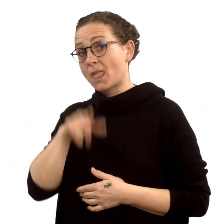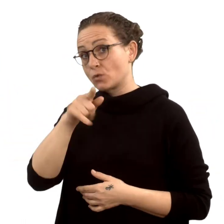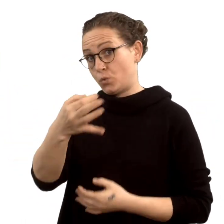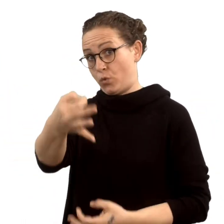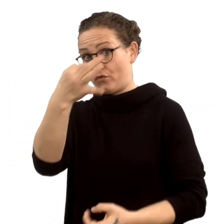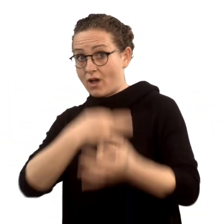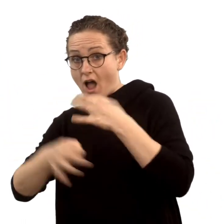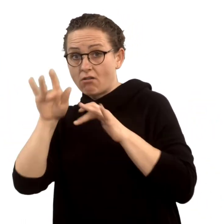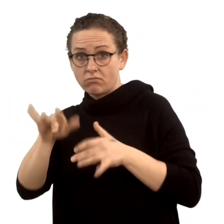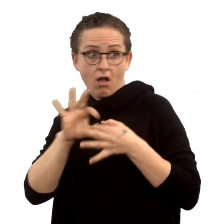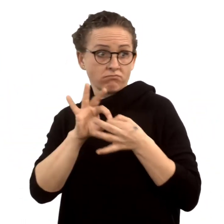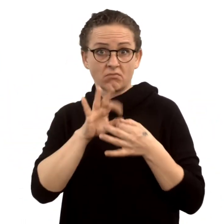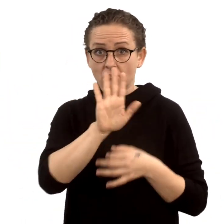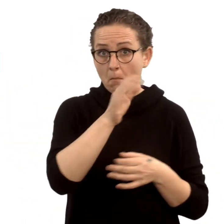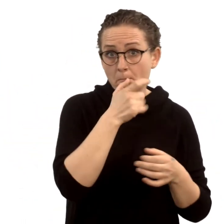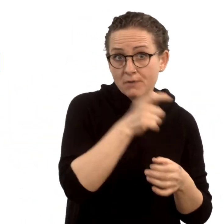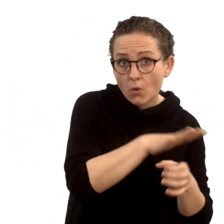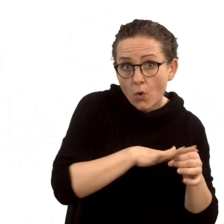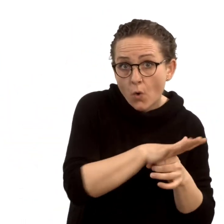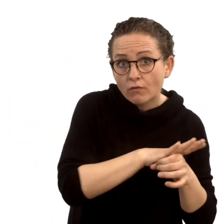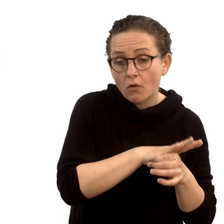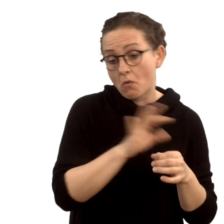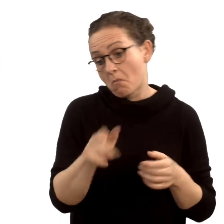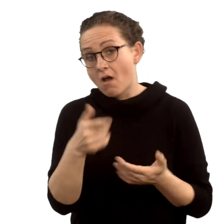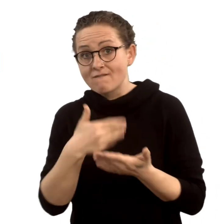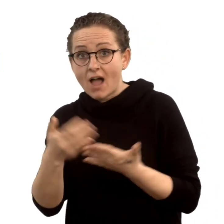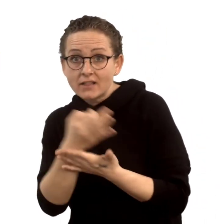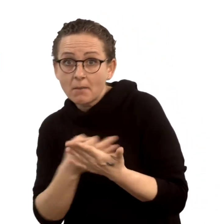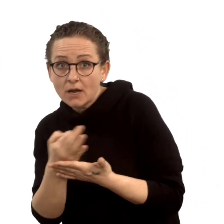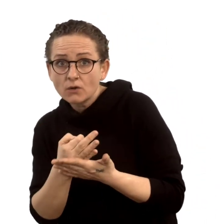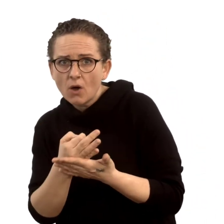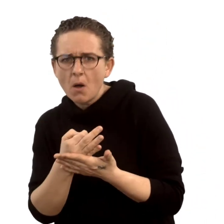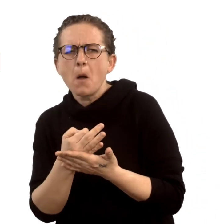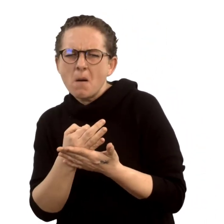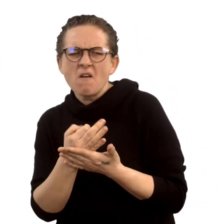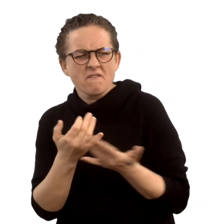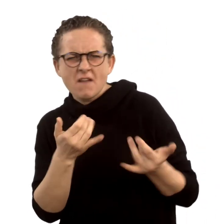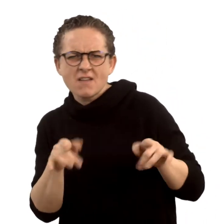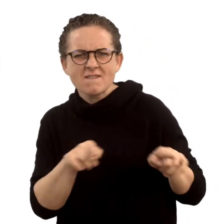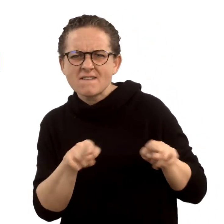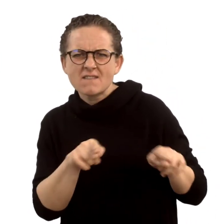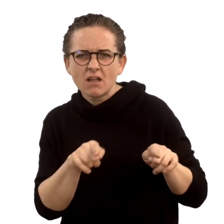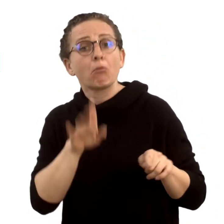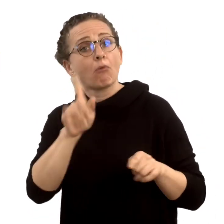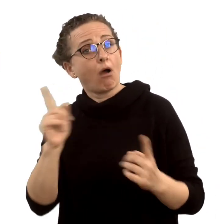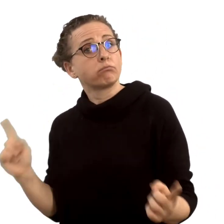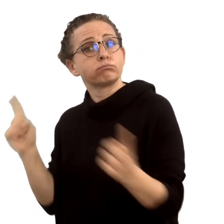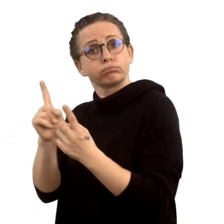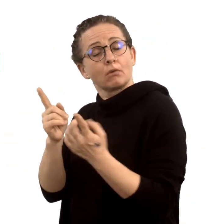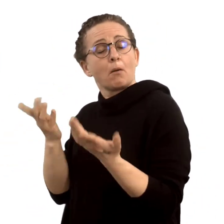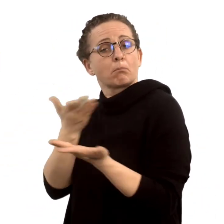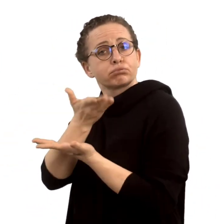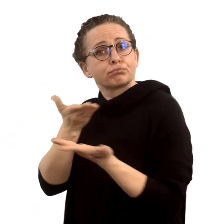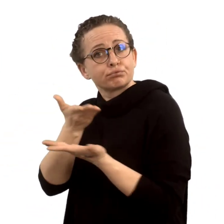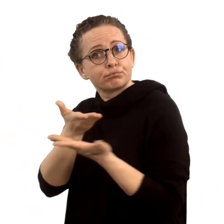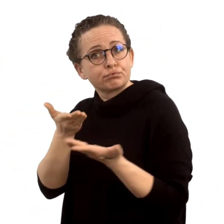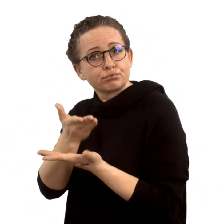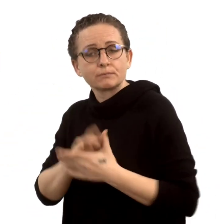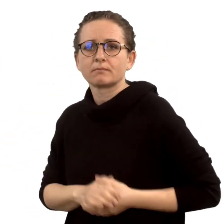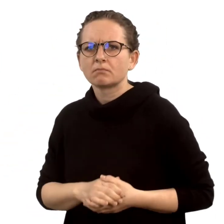Auf unserer Website erwachsenenbildung.at finden Sie hilfreiche Informationen rund um die Weiterbildung.